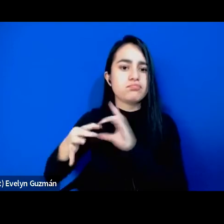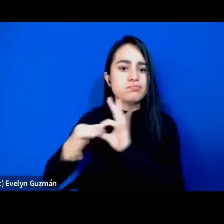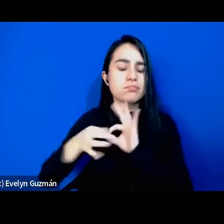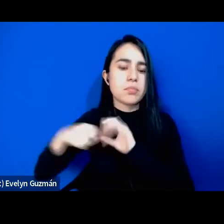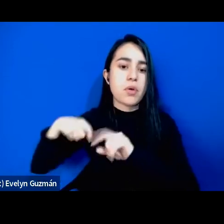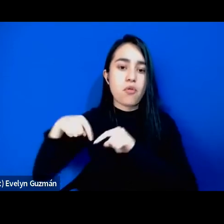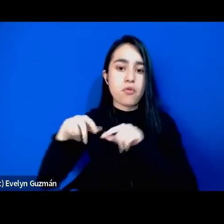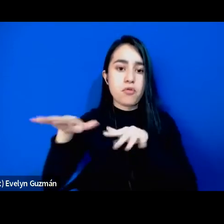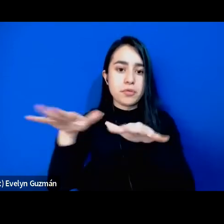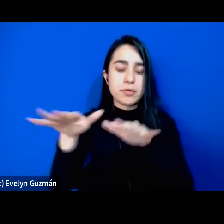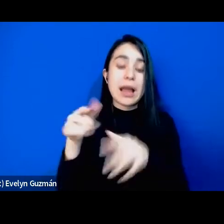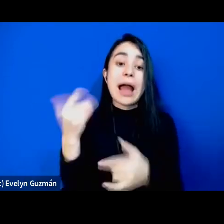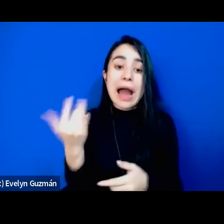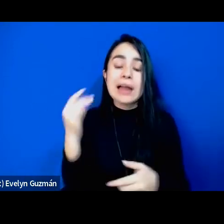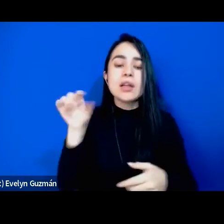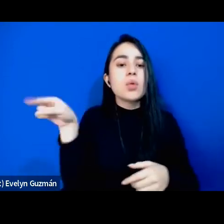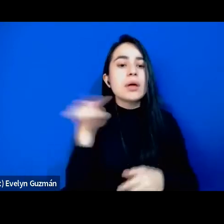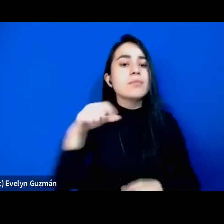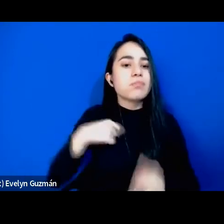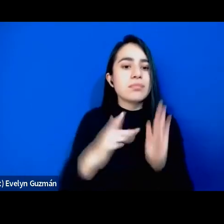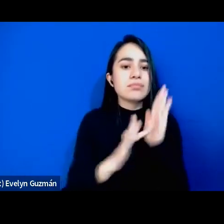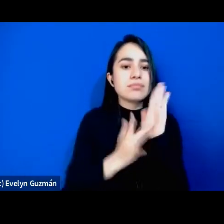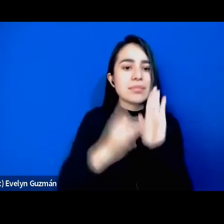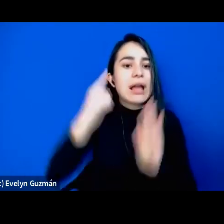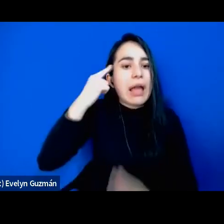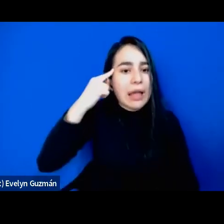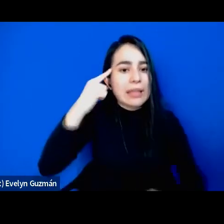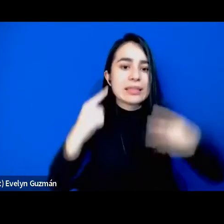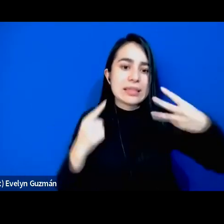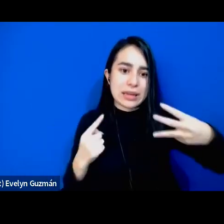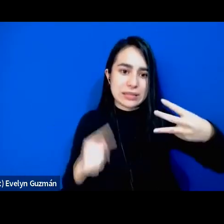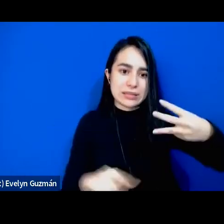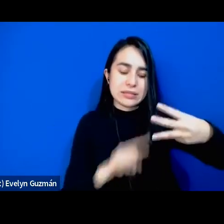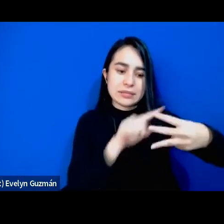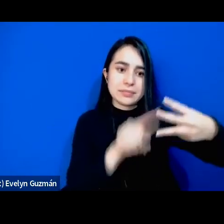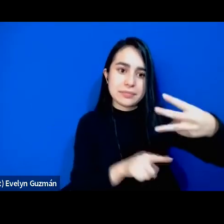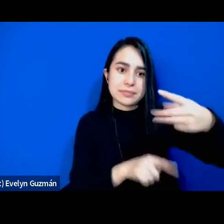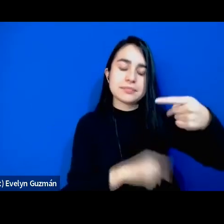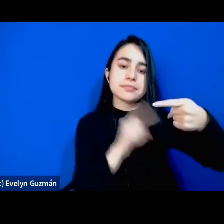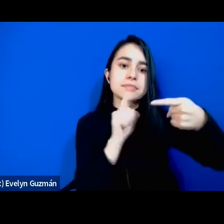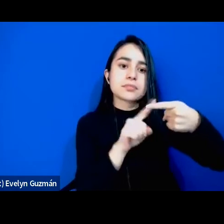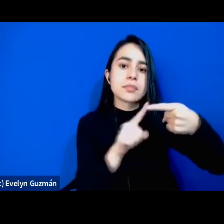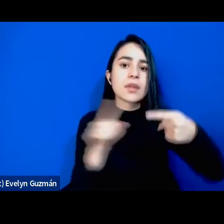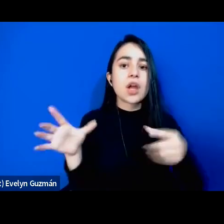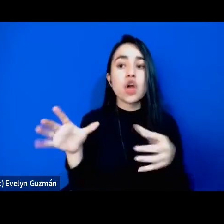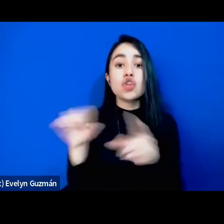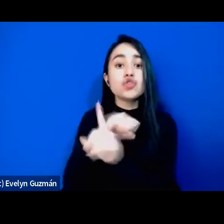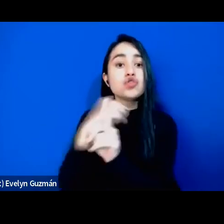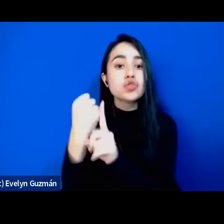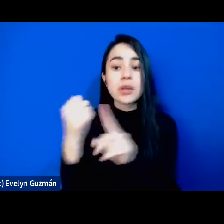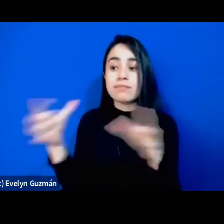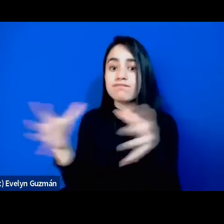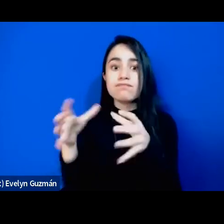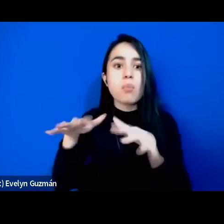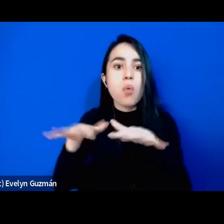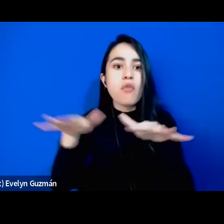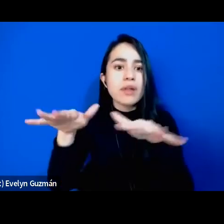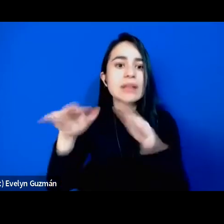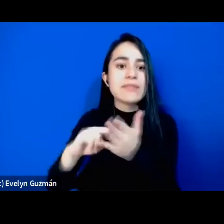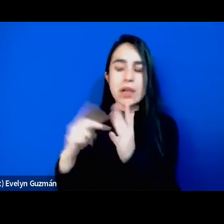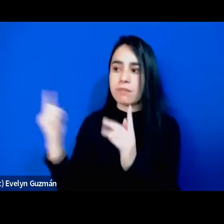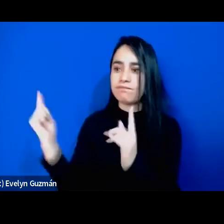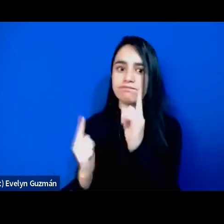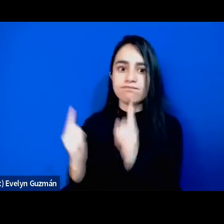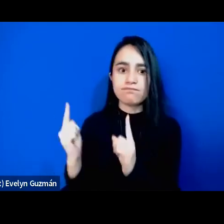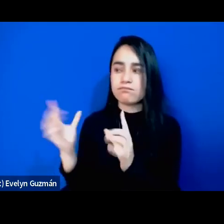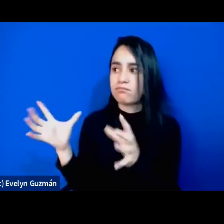supuestos en los que se basa este este análisis uno es que la movilidad social es acumulativa es